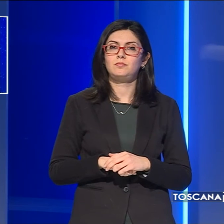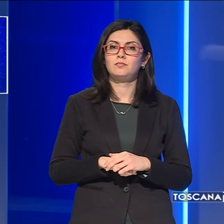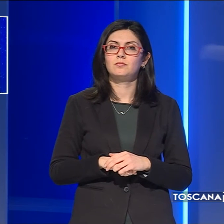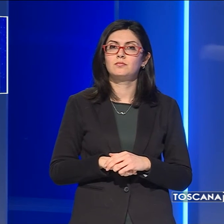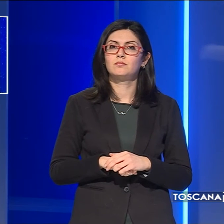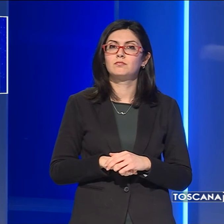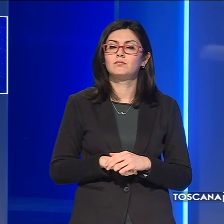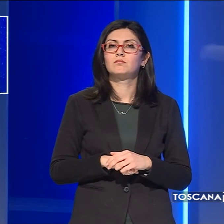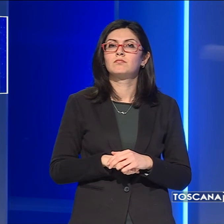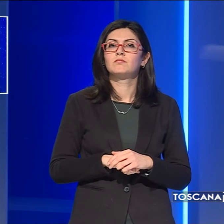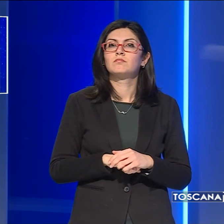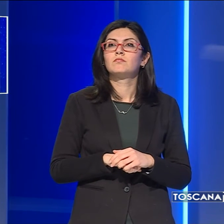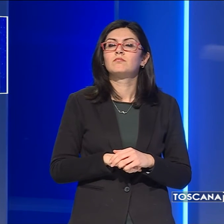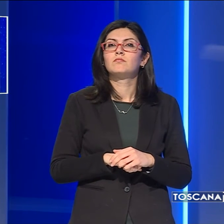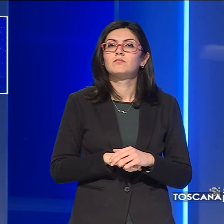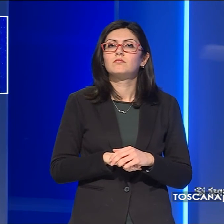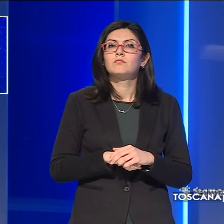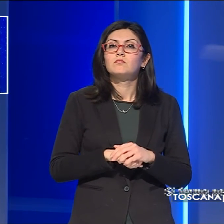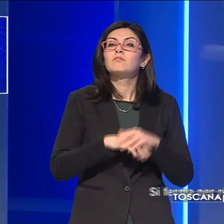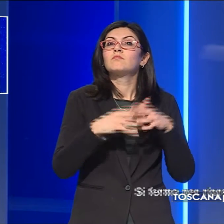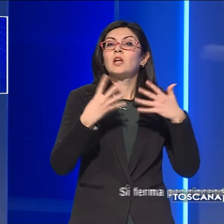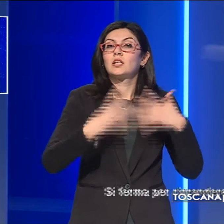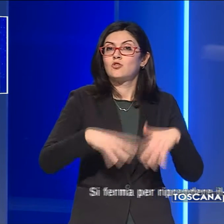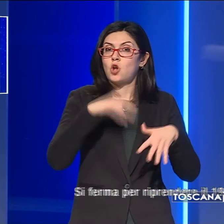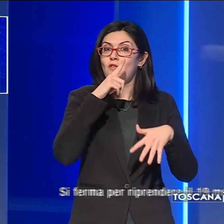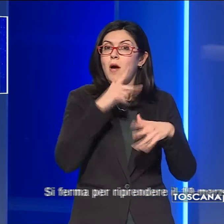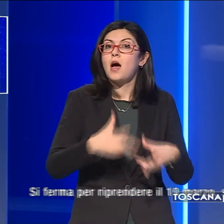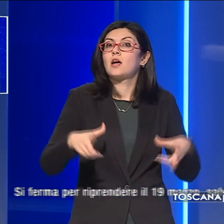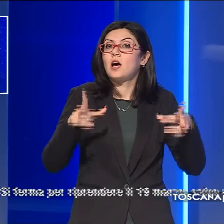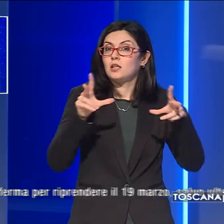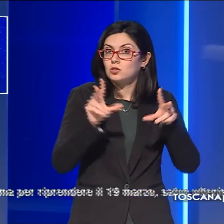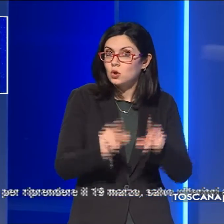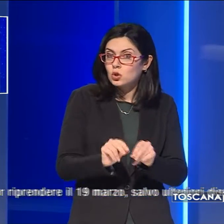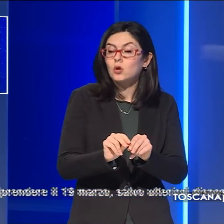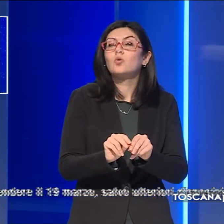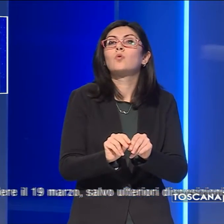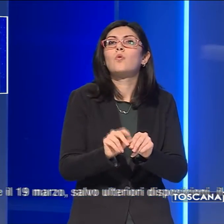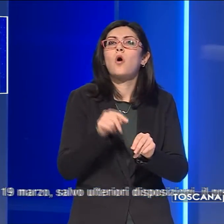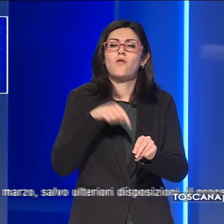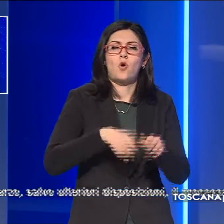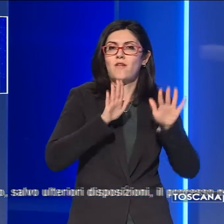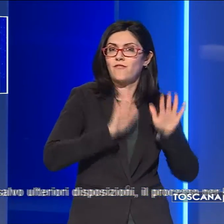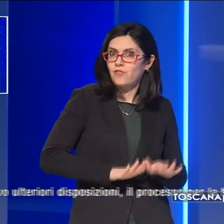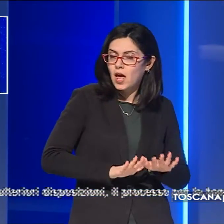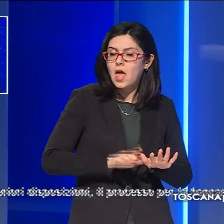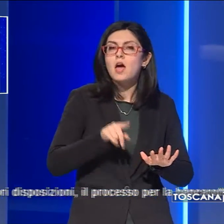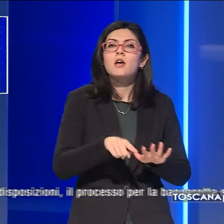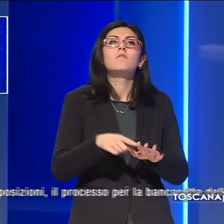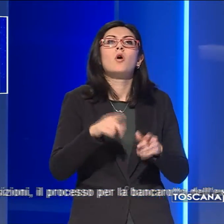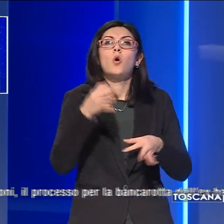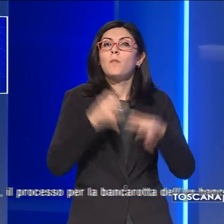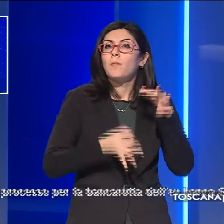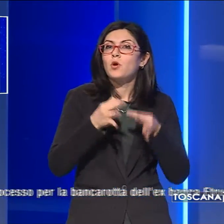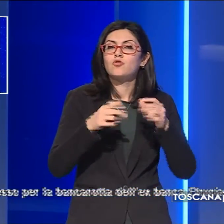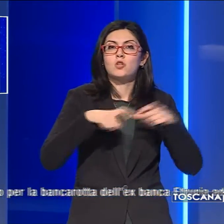Si ferma per riprendere il 19 marzo, salvo ulteriori disposizioni, il processo per la bancarotta dell